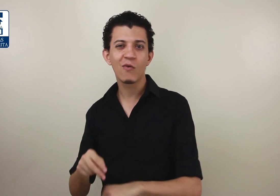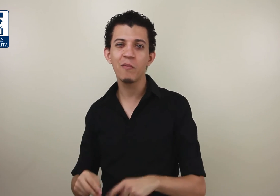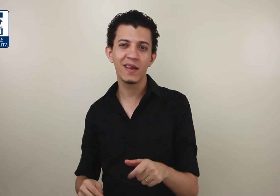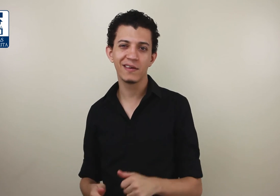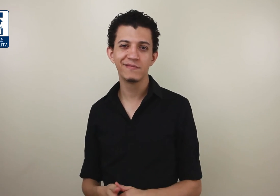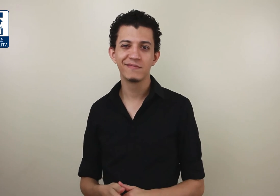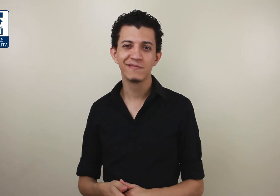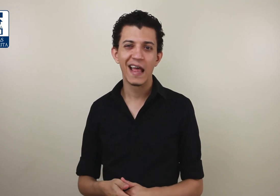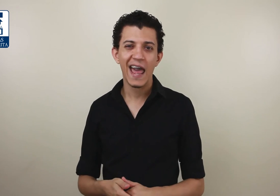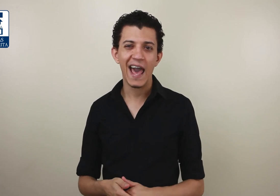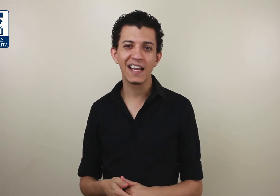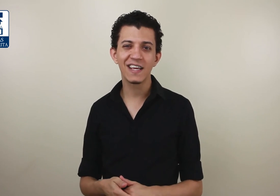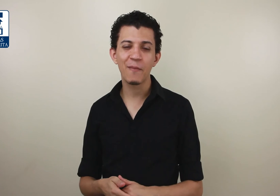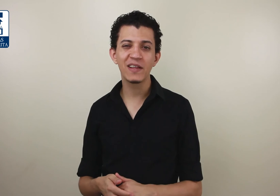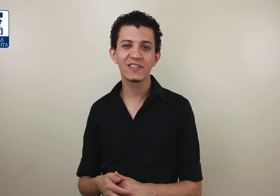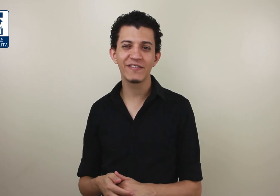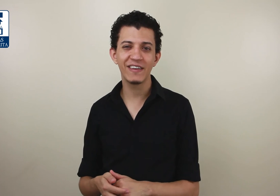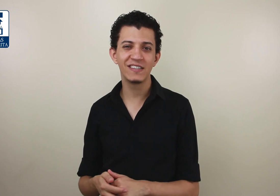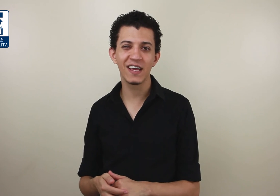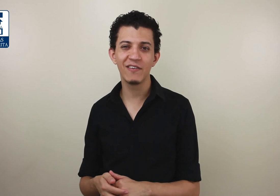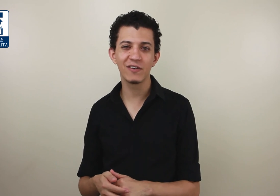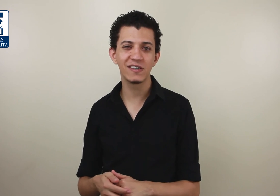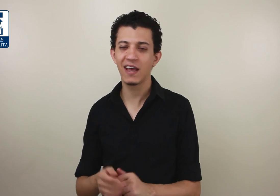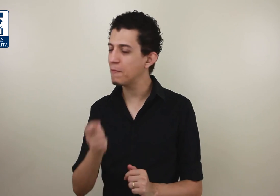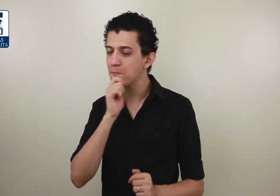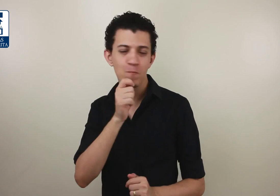combina. Ela geralmente você vai dizer que você...